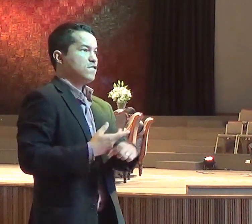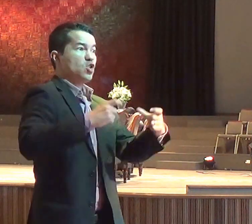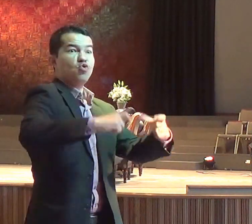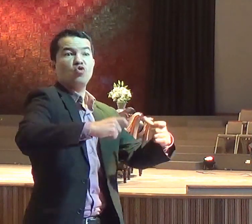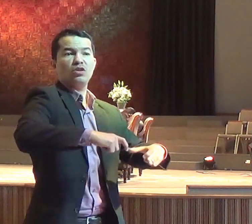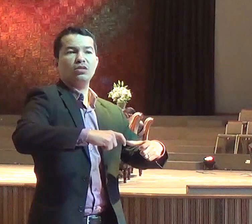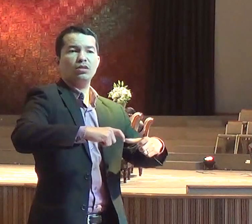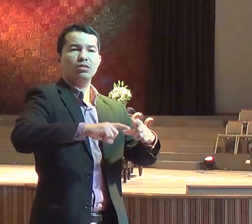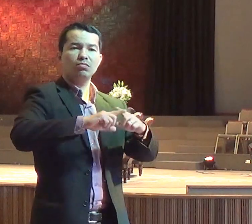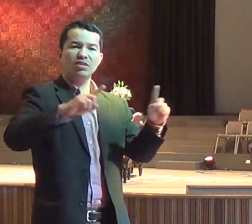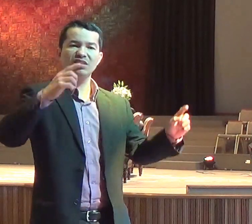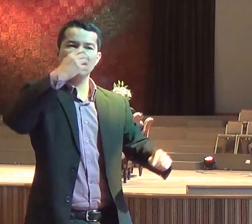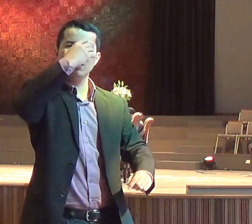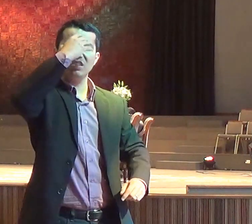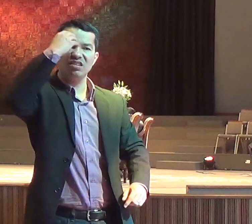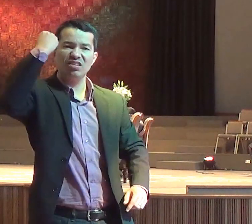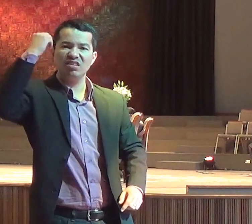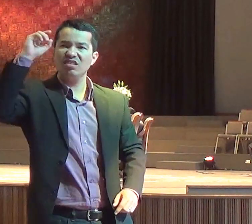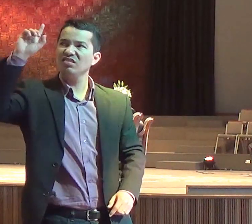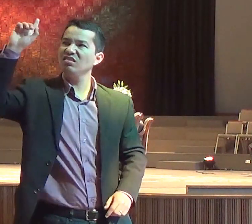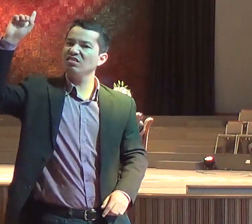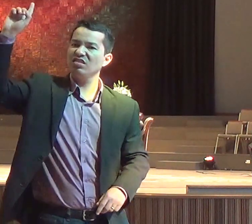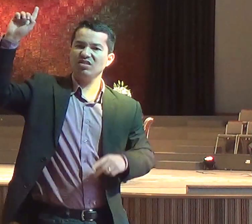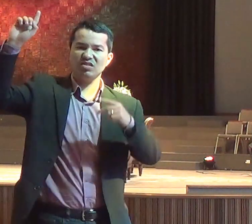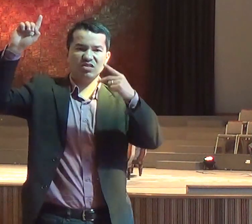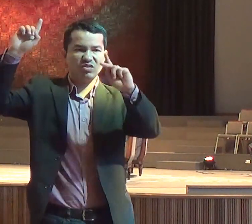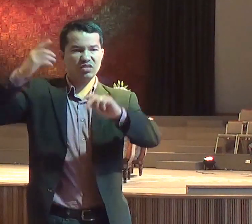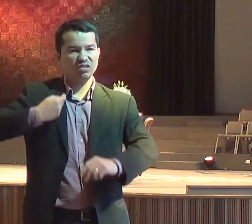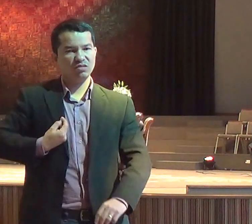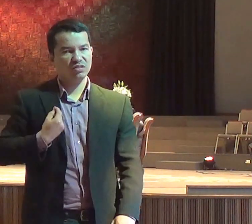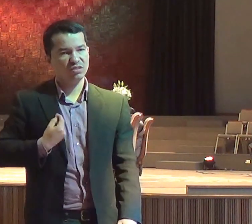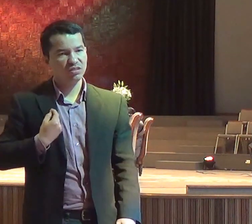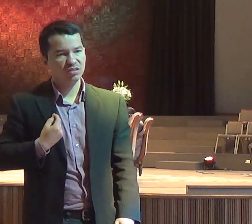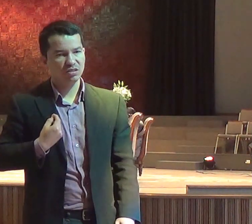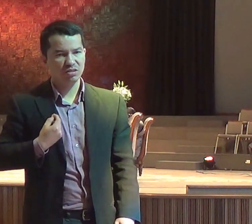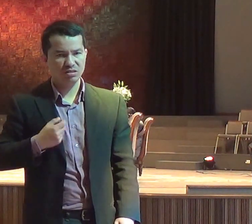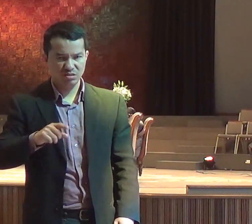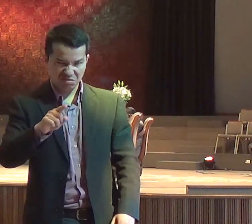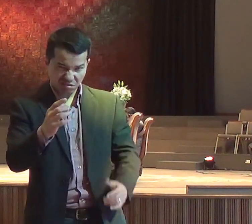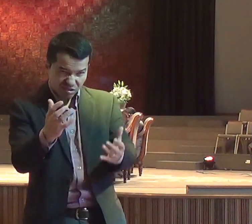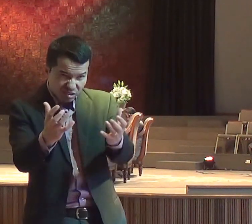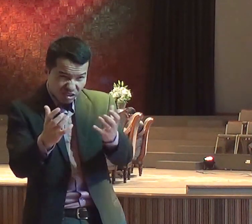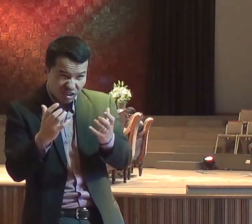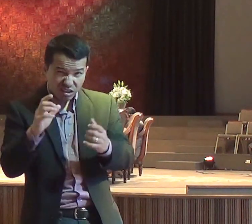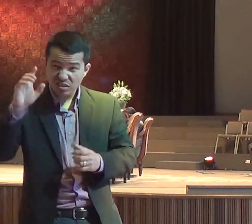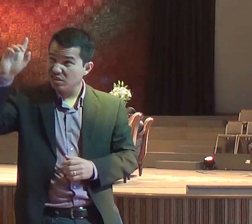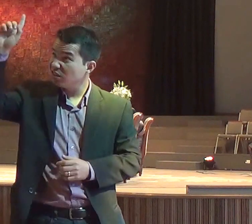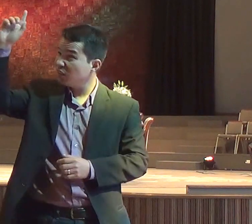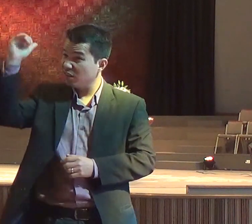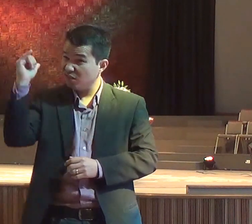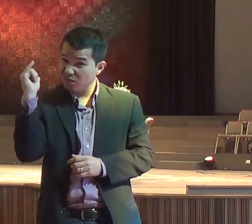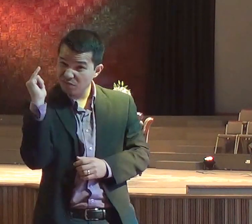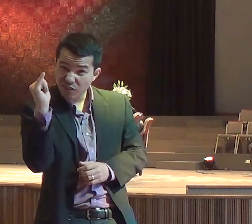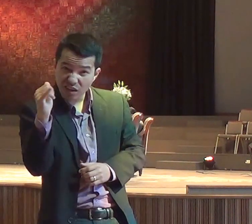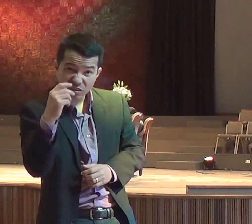sua vida. Então a primeira coisa, você quer ouvir a voz de Deus? Reconstrói o altar no seu